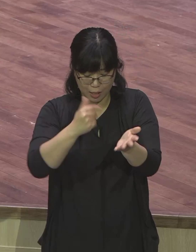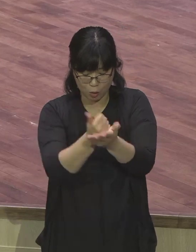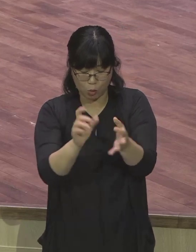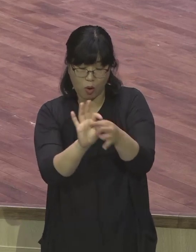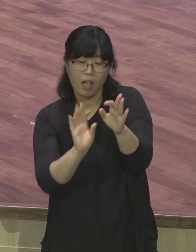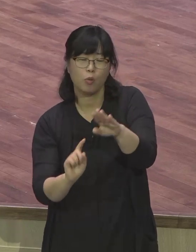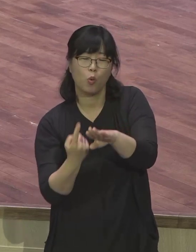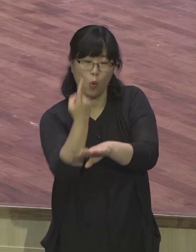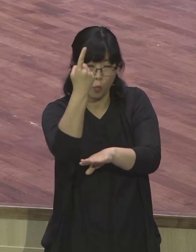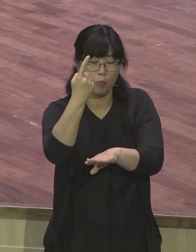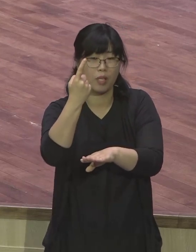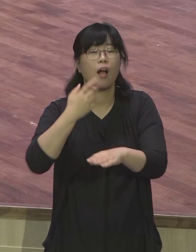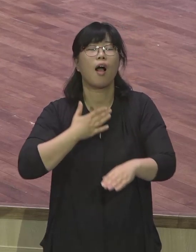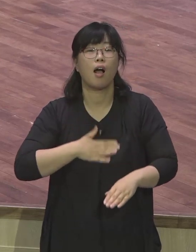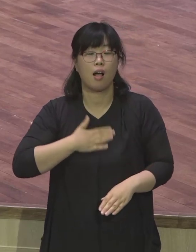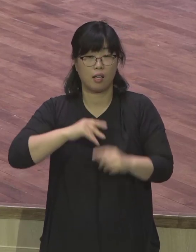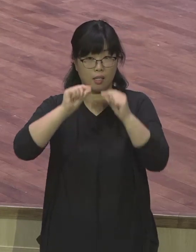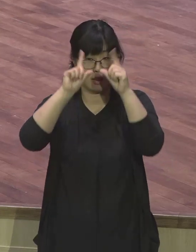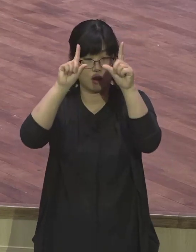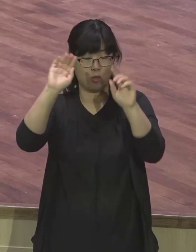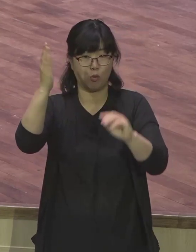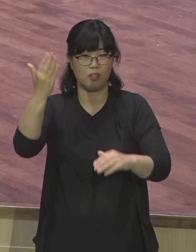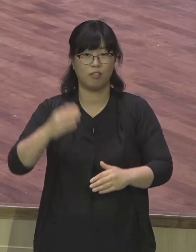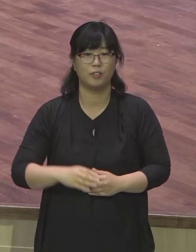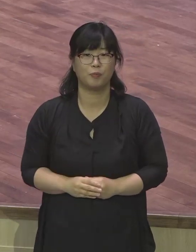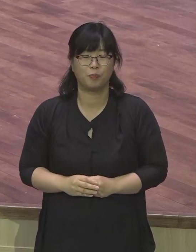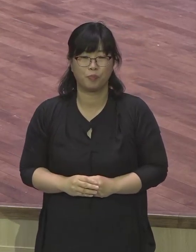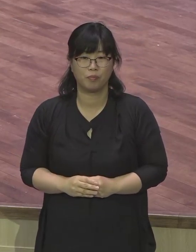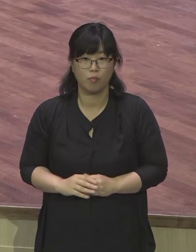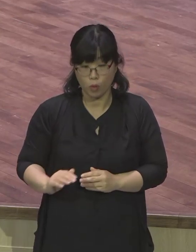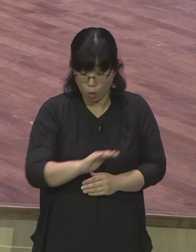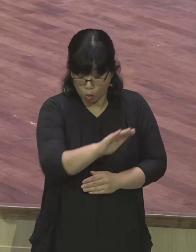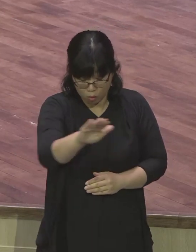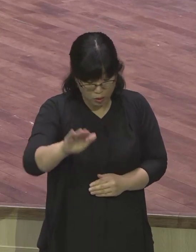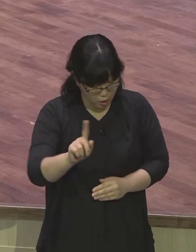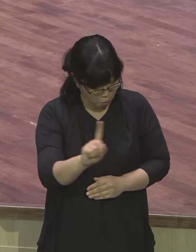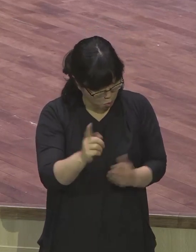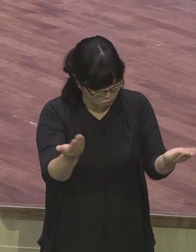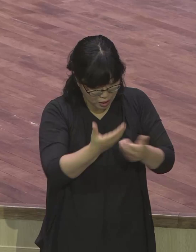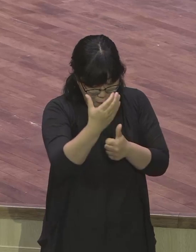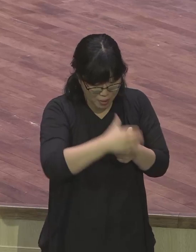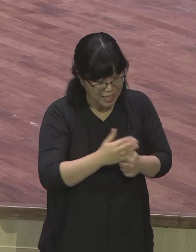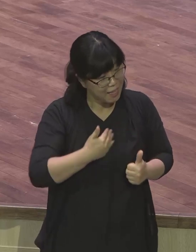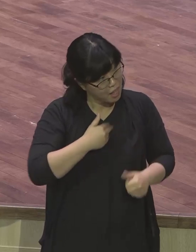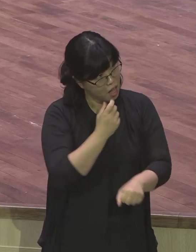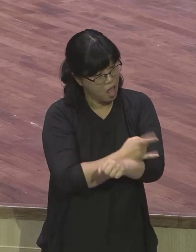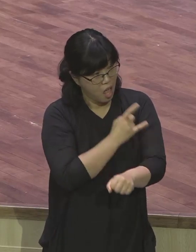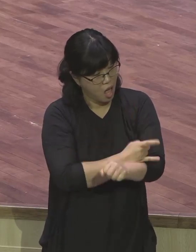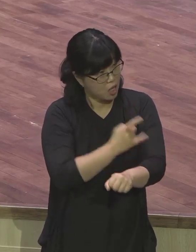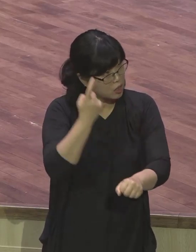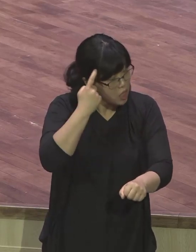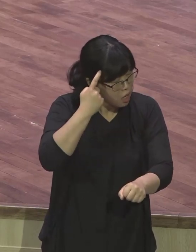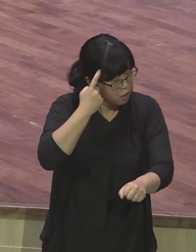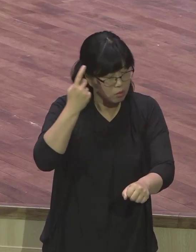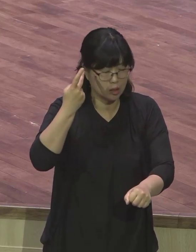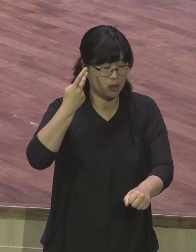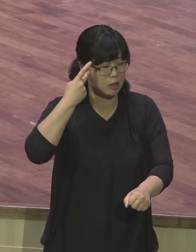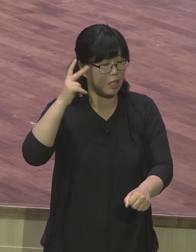그래서 우리가 모든 일을 하는 것처럼 보이지만 우리가 하는 것이 아니라 하나님께서 우리를 통해서 하시는 것을 말하는